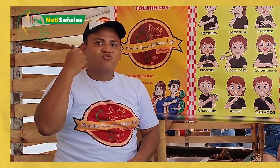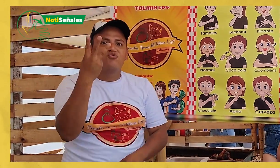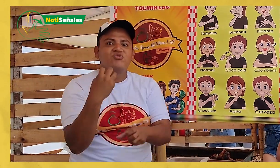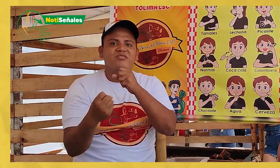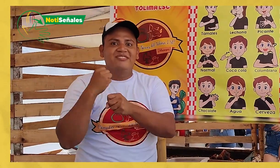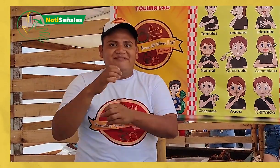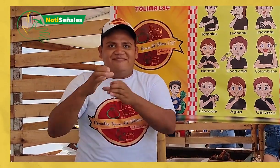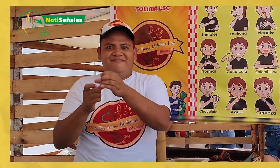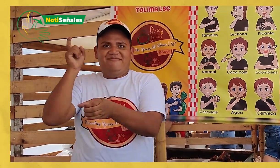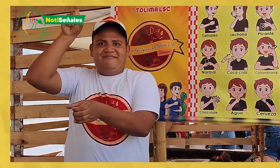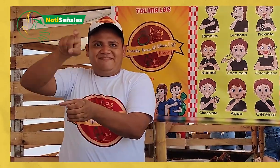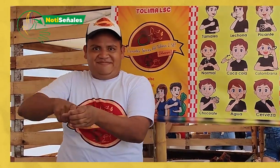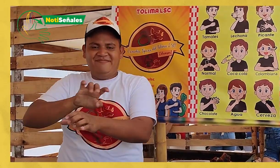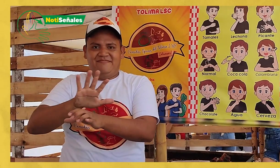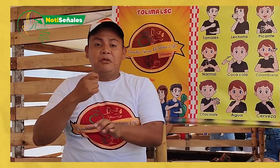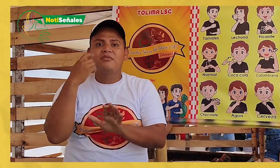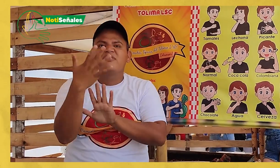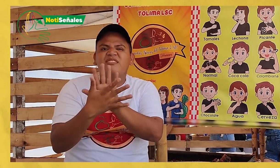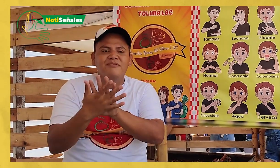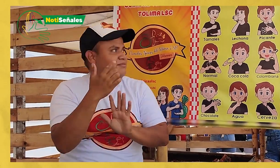Tolima LSC. Hace tres años la fundamos.